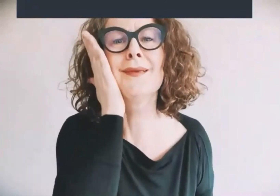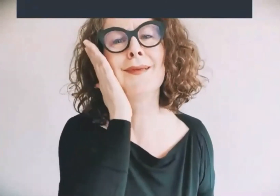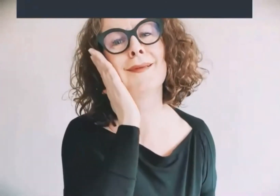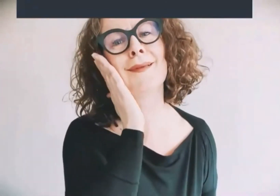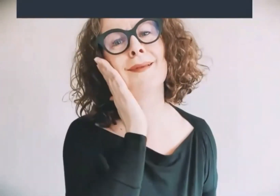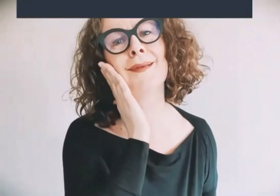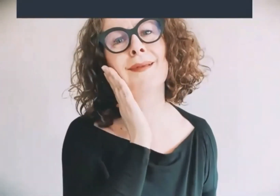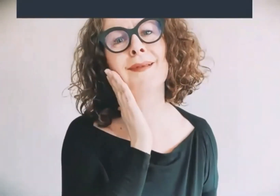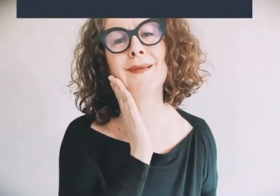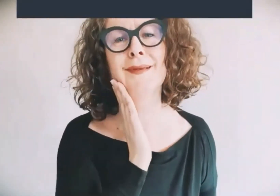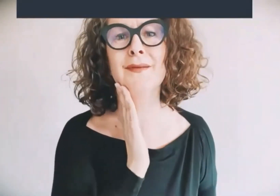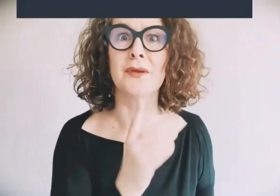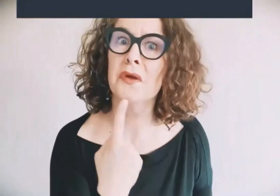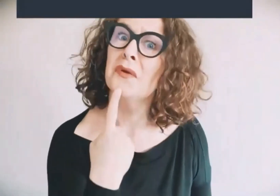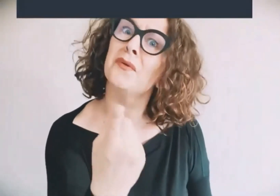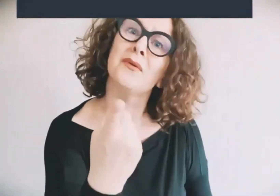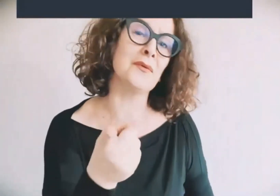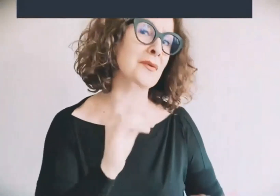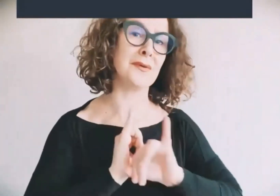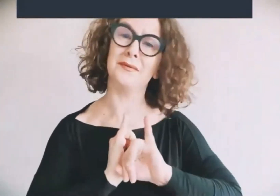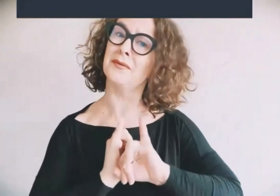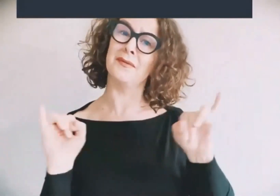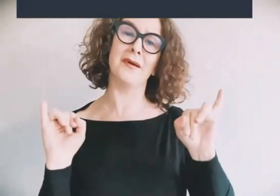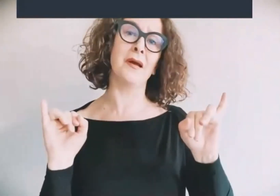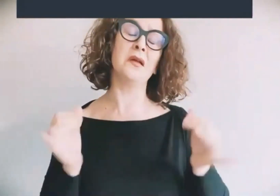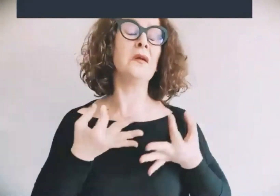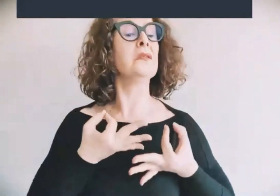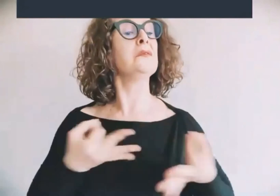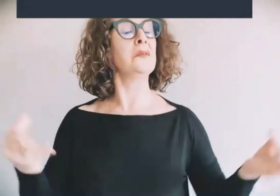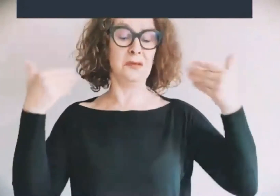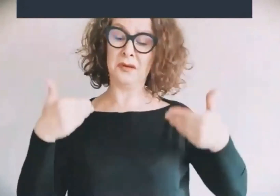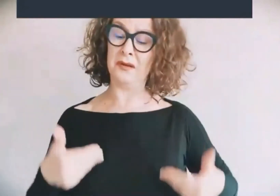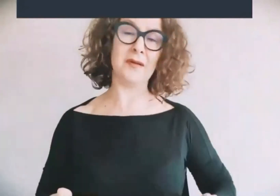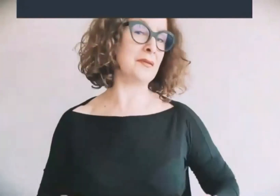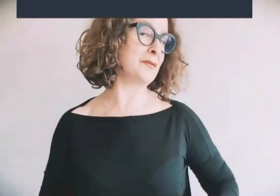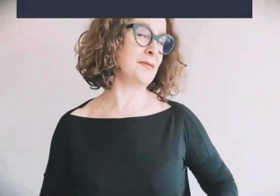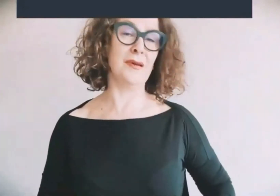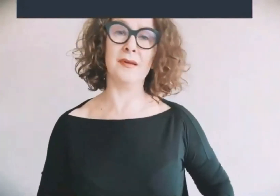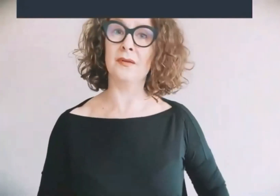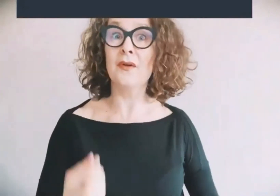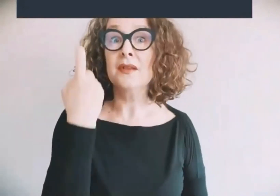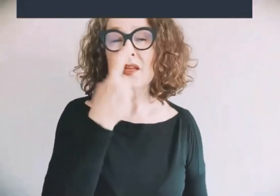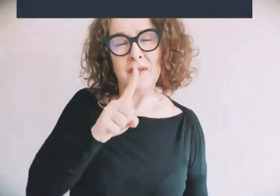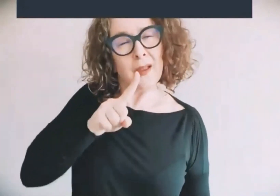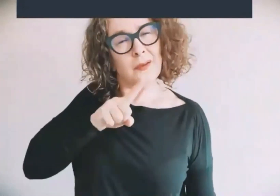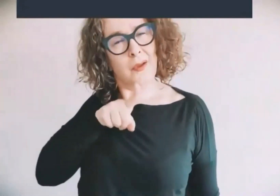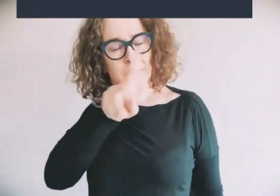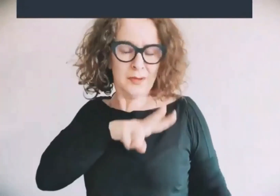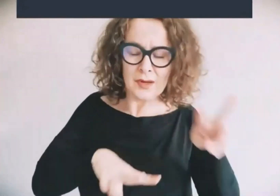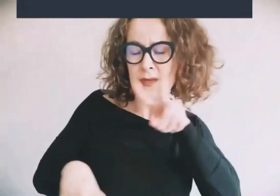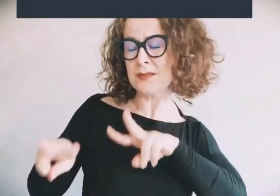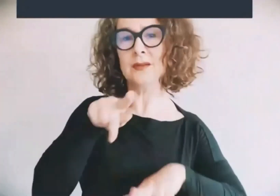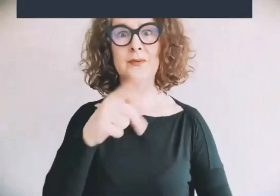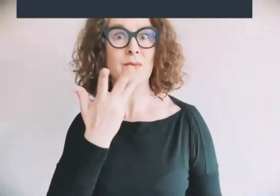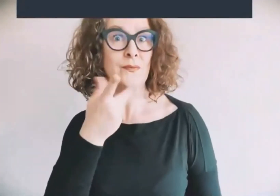dimmi che ci riesci non l'ho detto mai di essere perfetto se poi ti